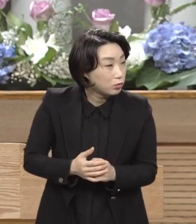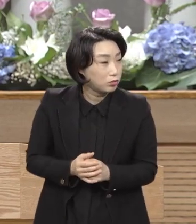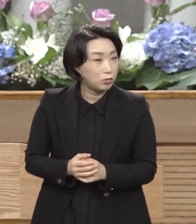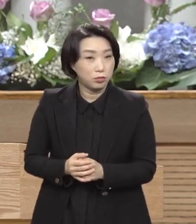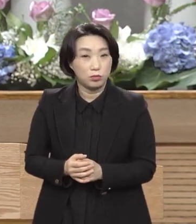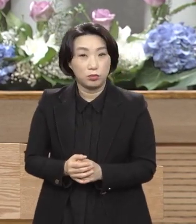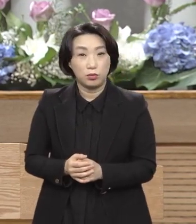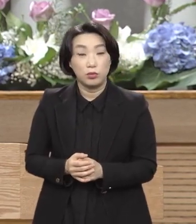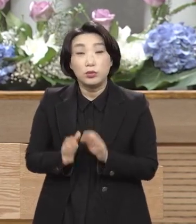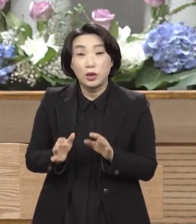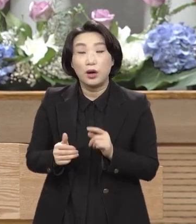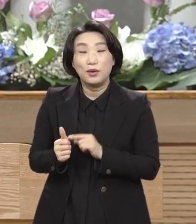빌라도도 죄 없대.